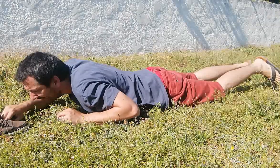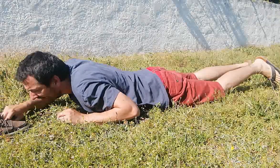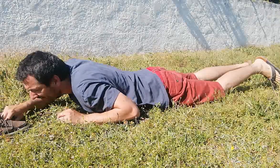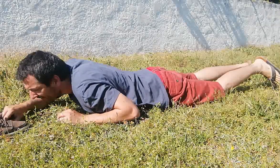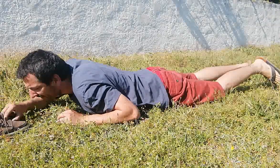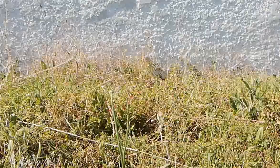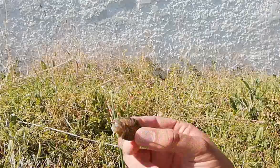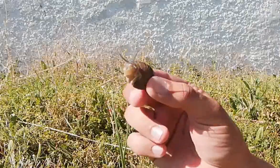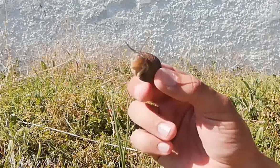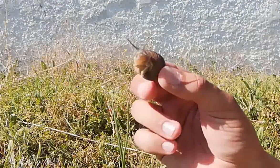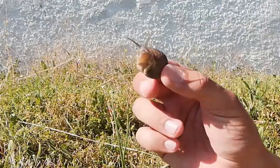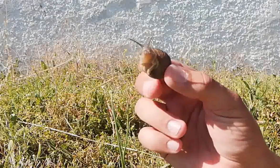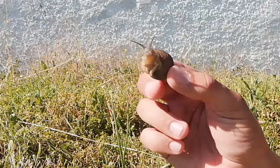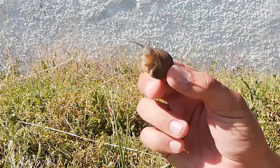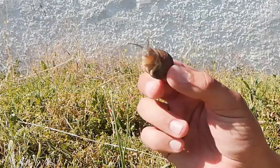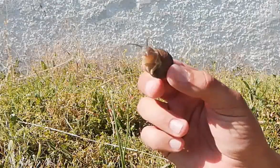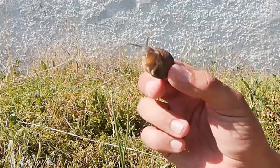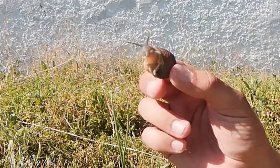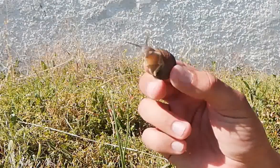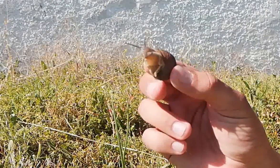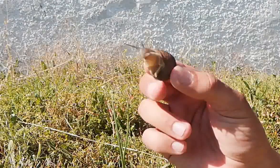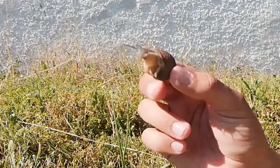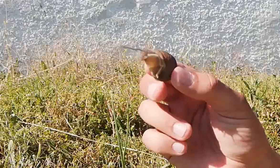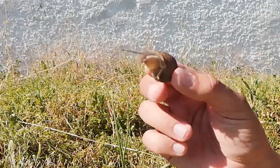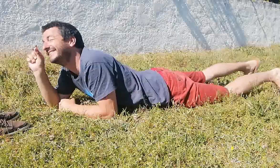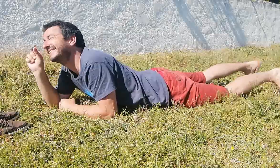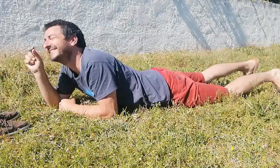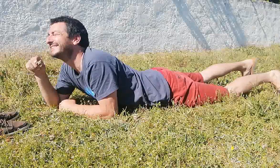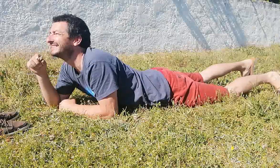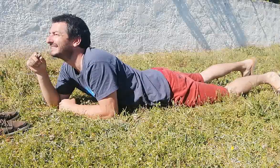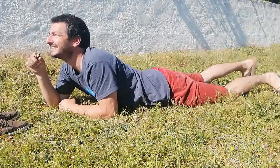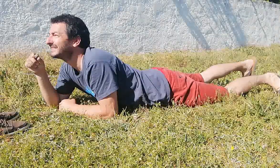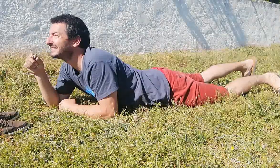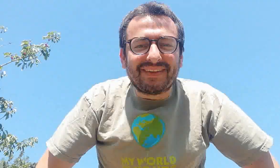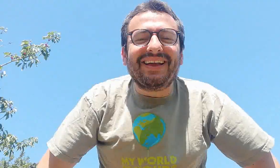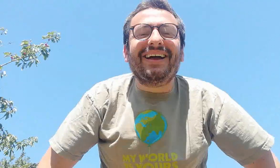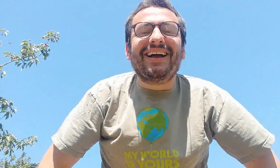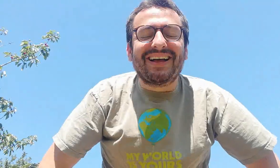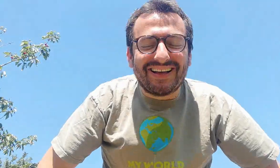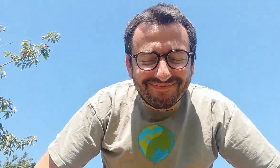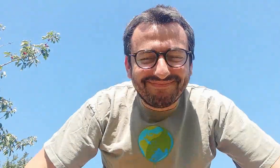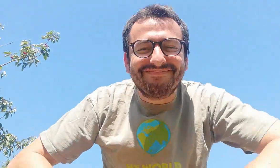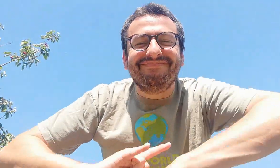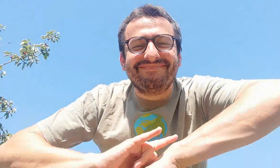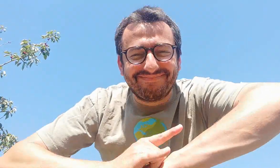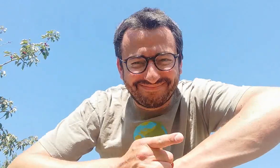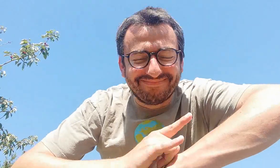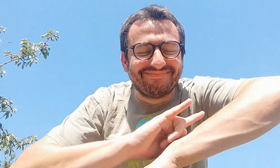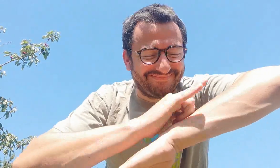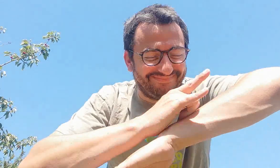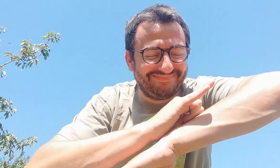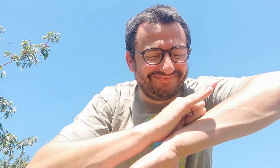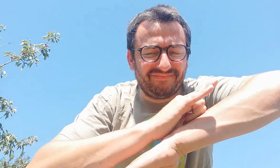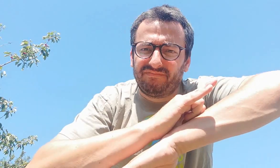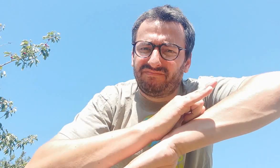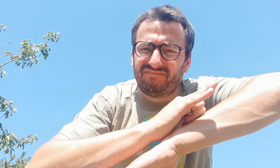Tadam ! Un escargot !